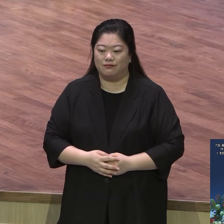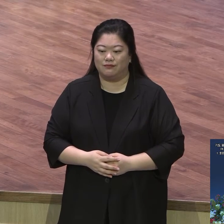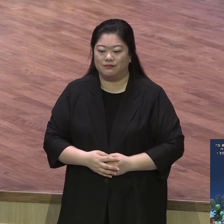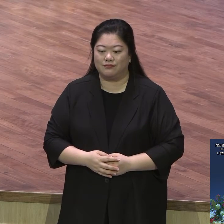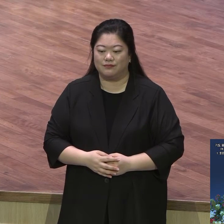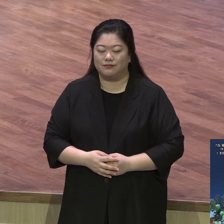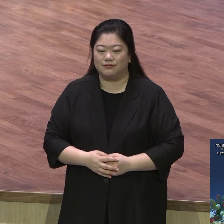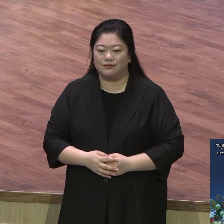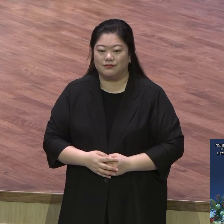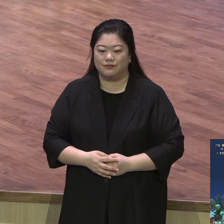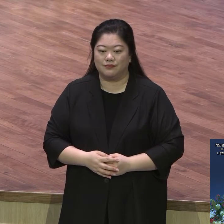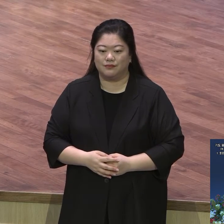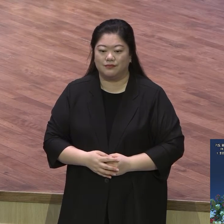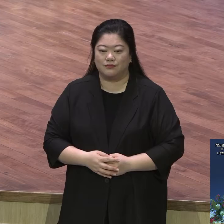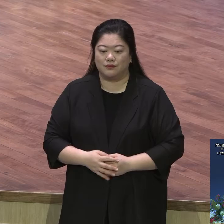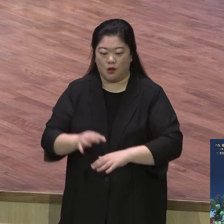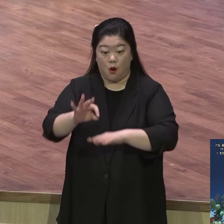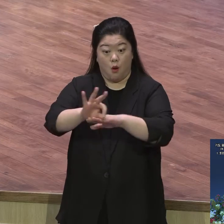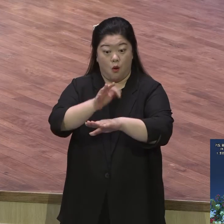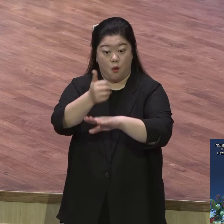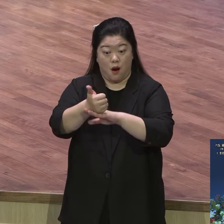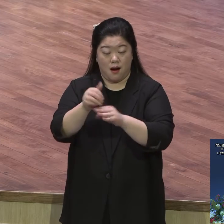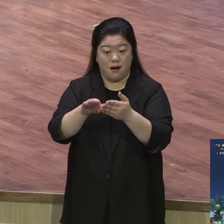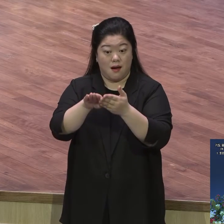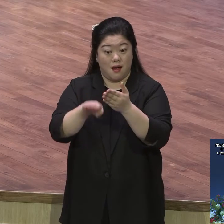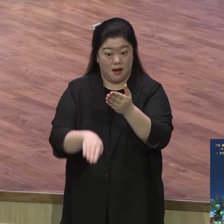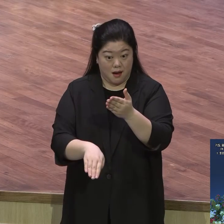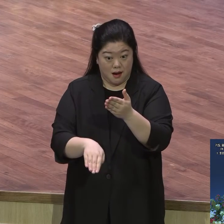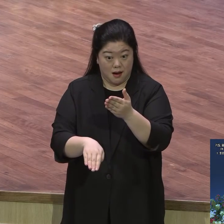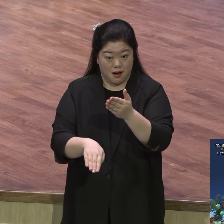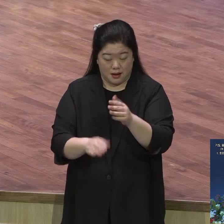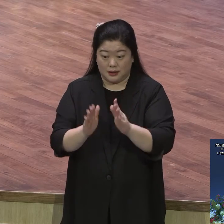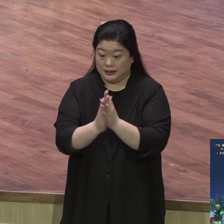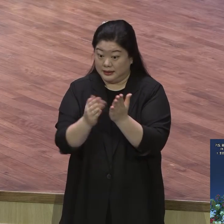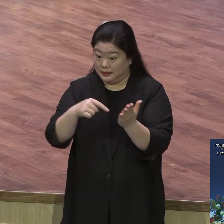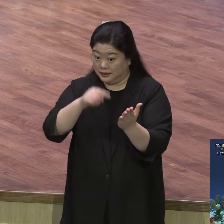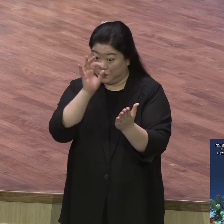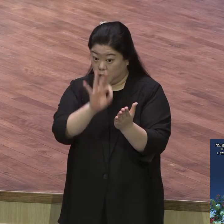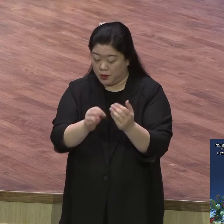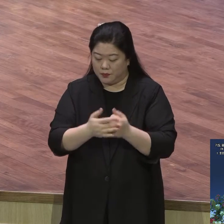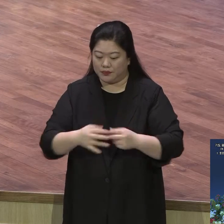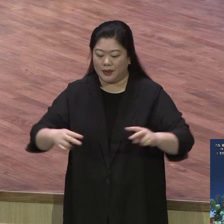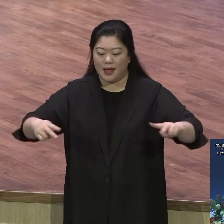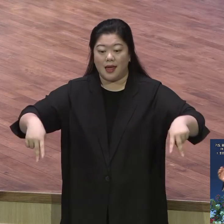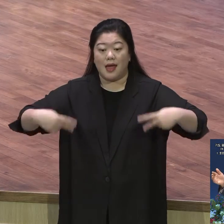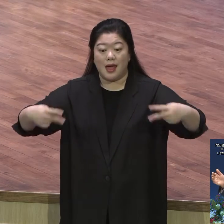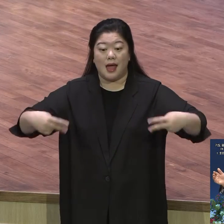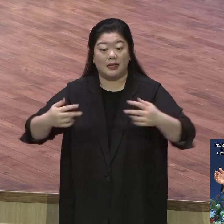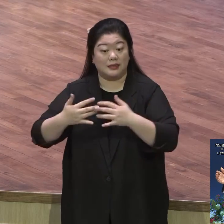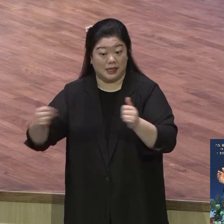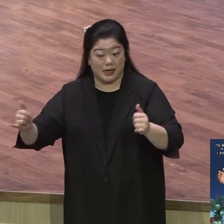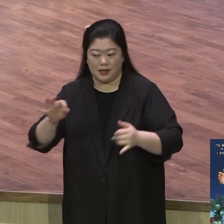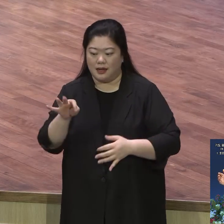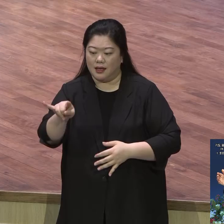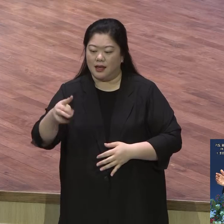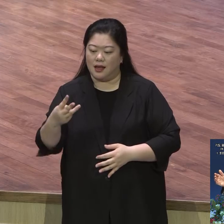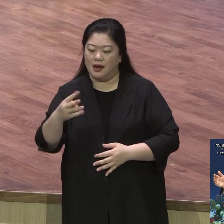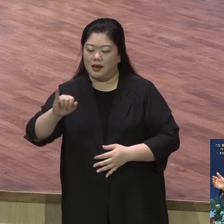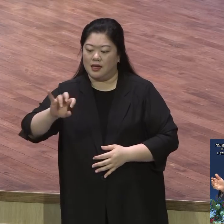요란기와 2장 9절에 보면 엘리야가 성천하기 직전에 엘리사에게 말합니다 너 내게